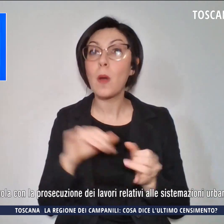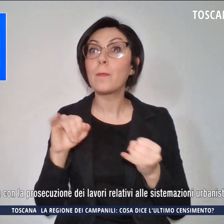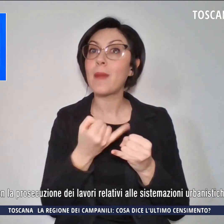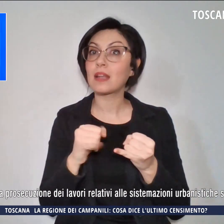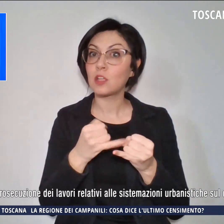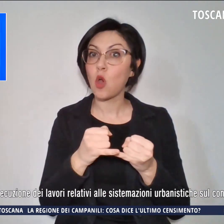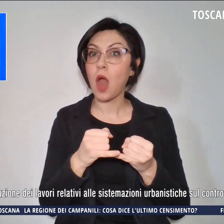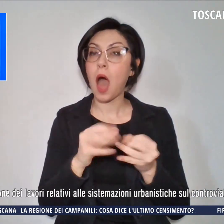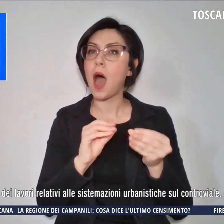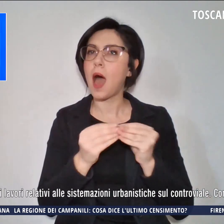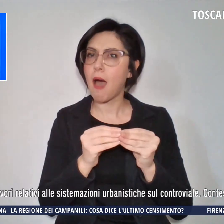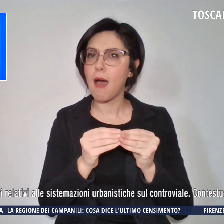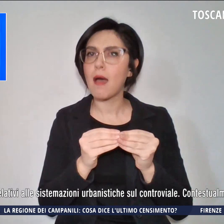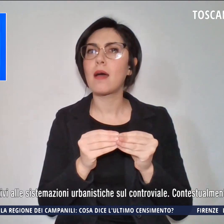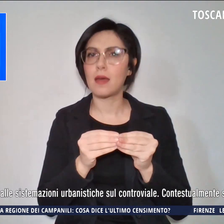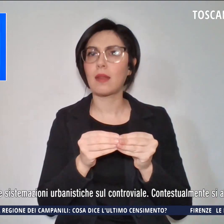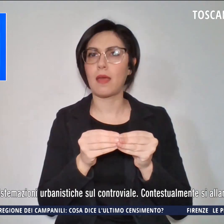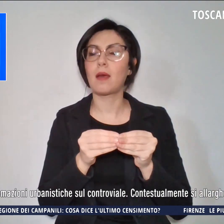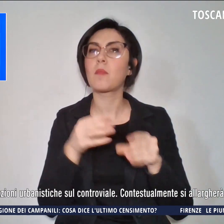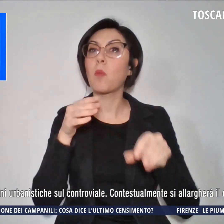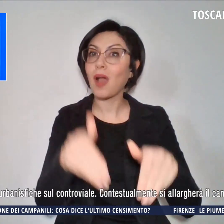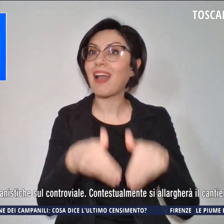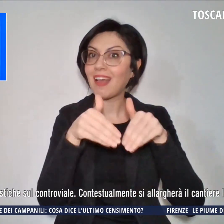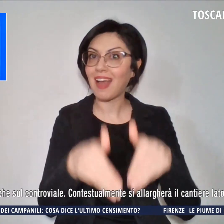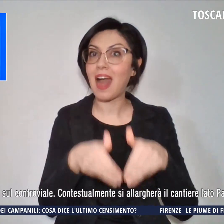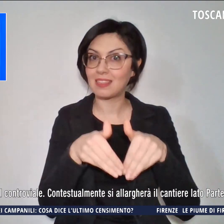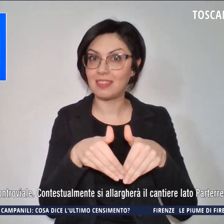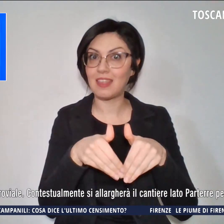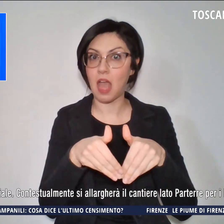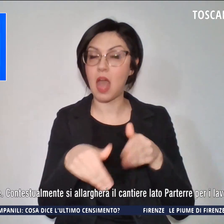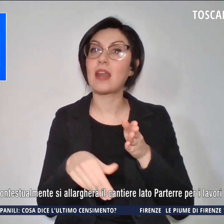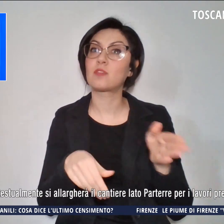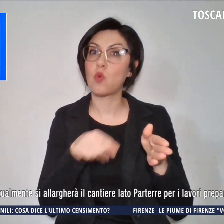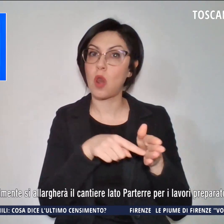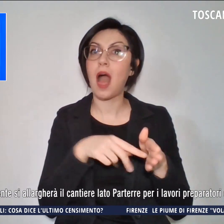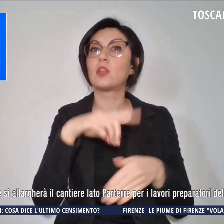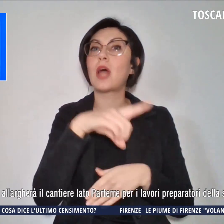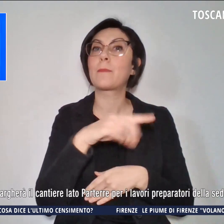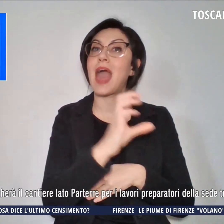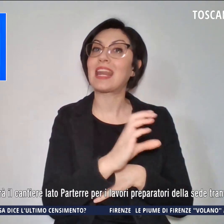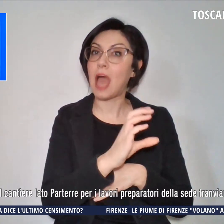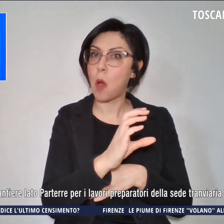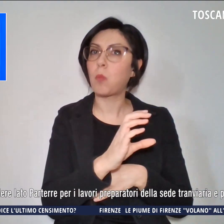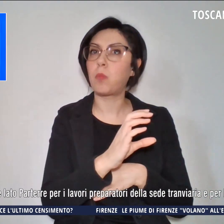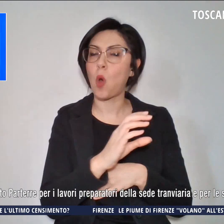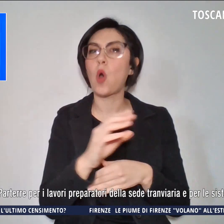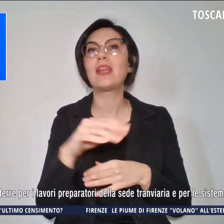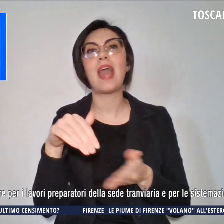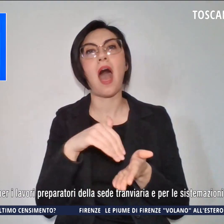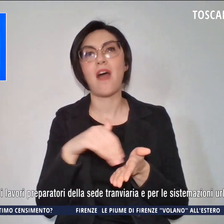sarà ridotta l'area di cantiere sul lato da via Piercapponi a via Giacomini.